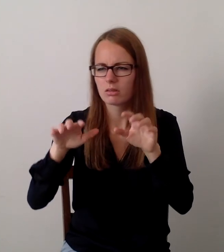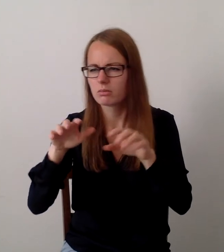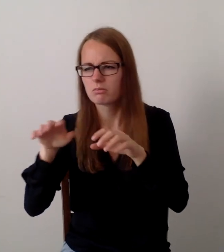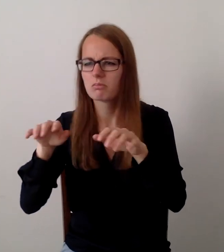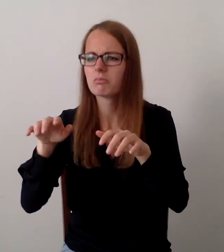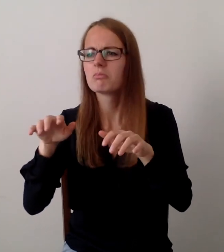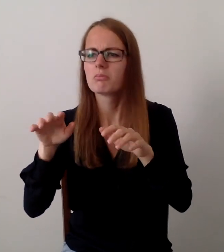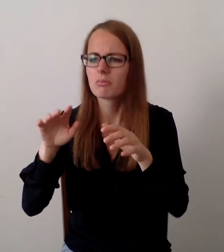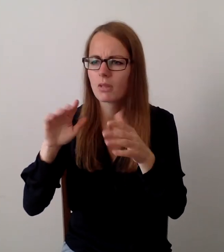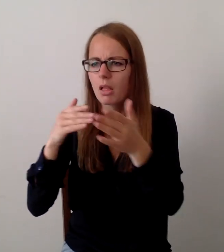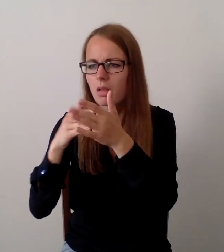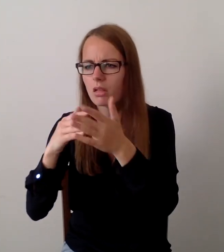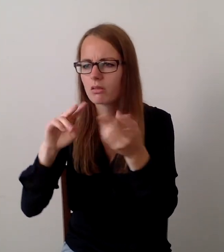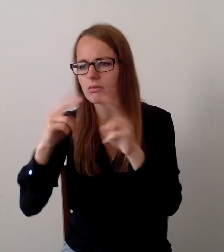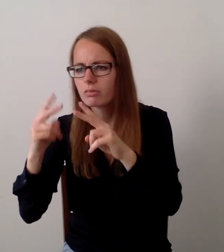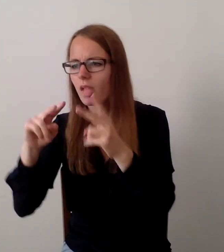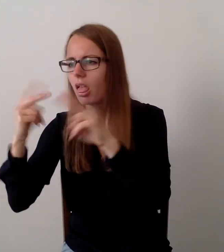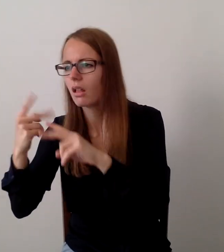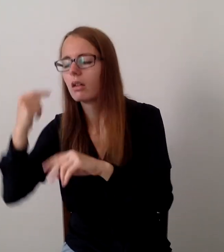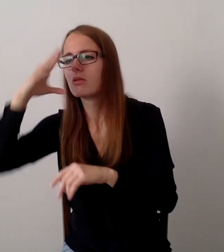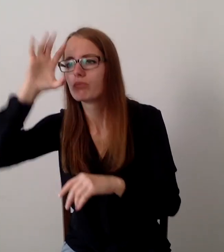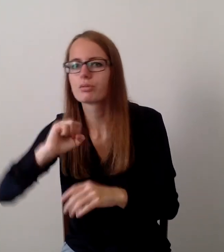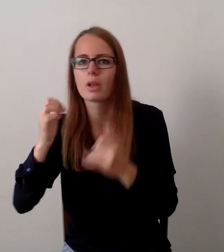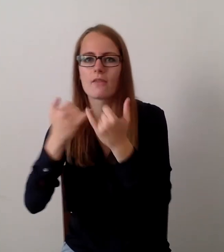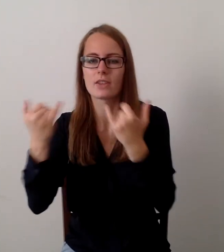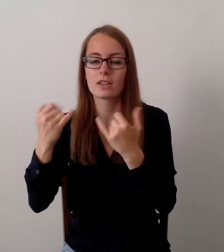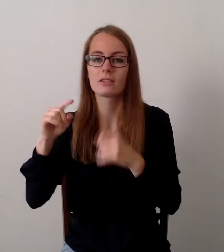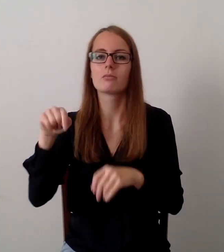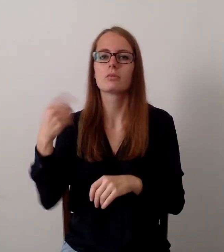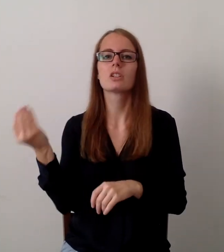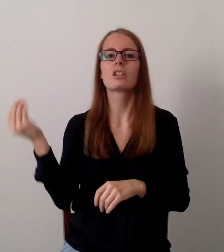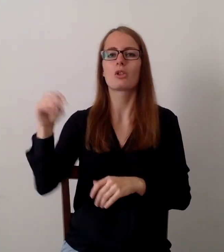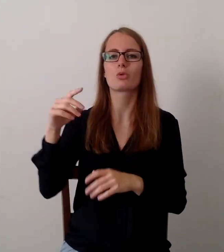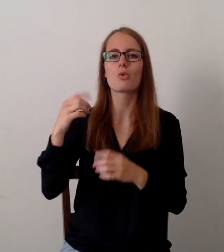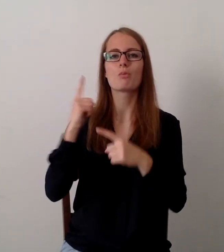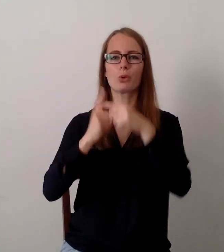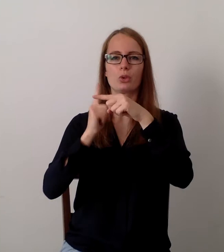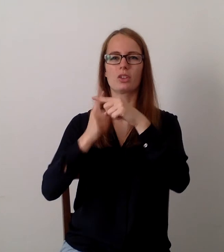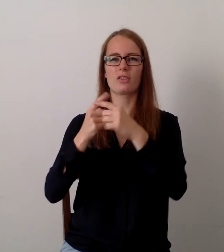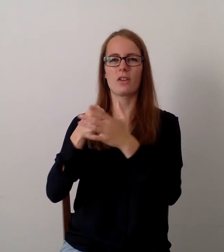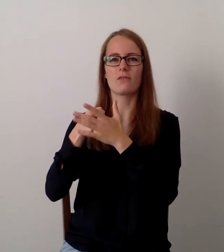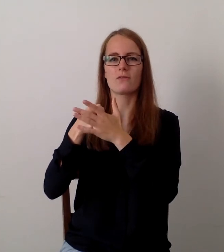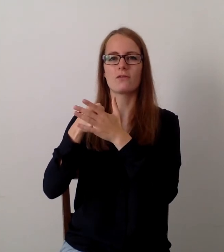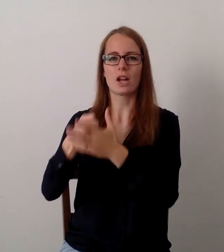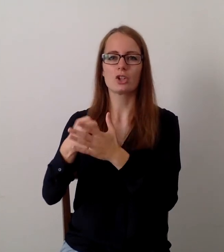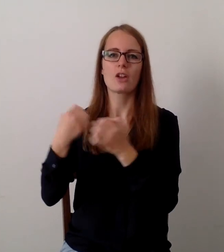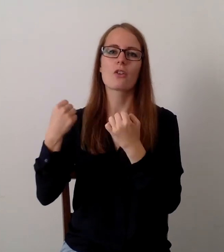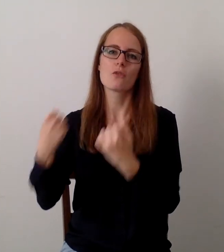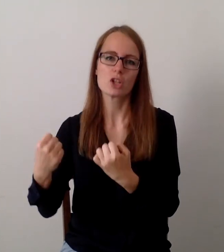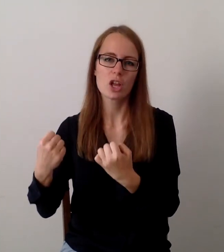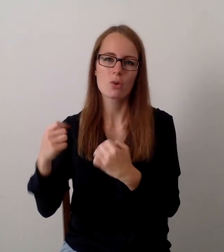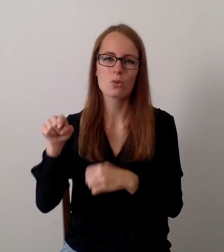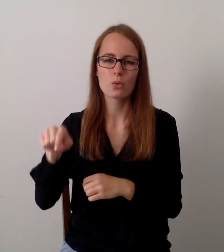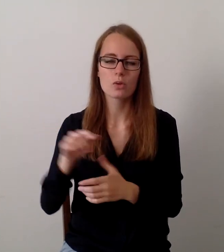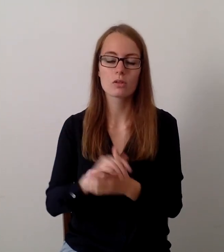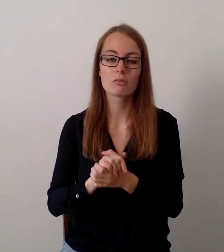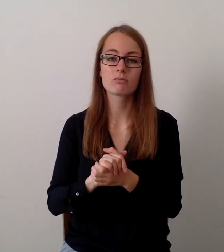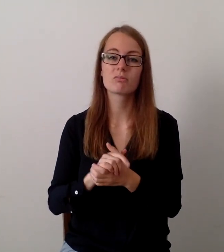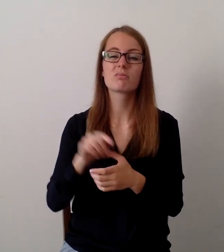wird, über was man positive Verstärkung nennt. Und das sind so ein paar Punkte, wo ich gerne Klarheit kreieren möchte.